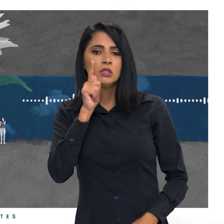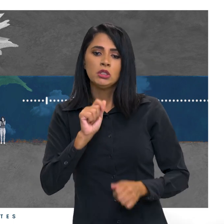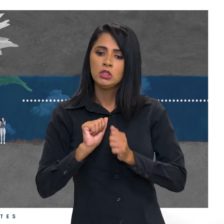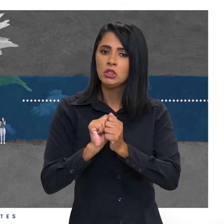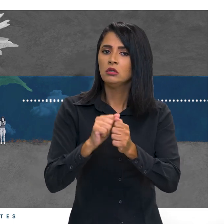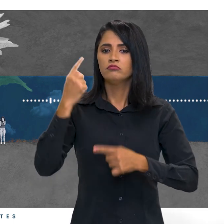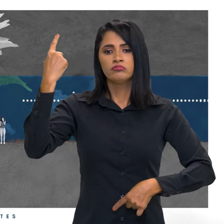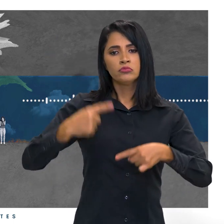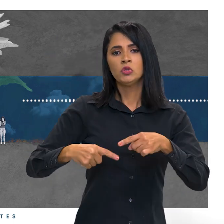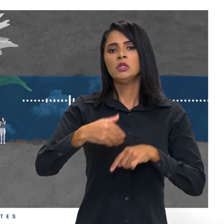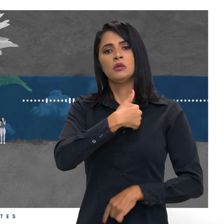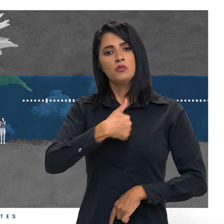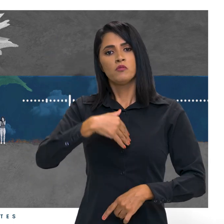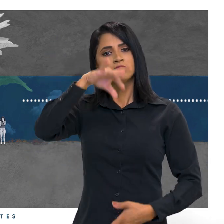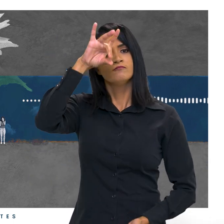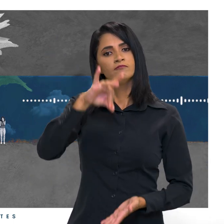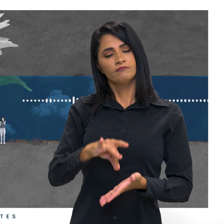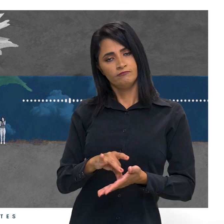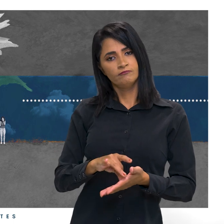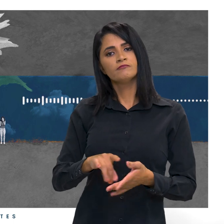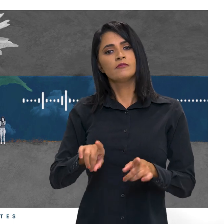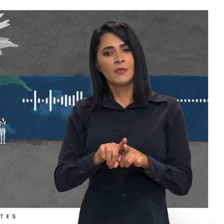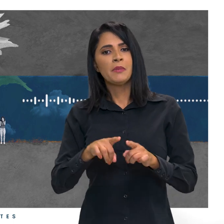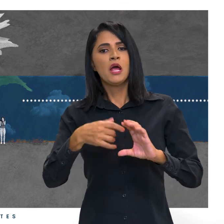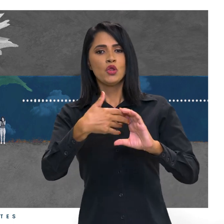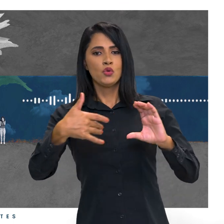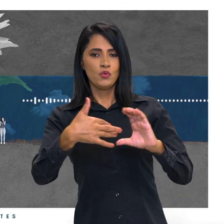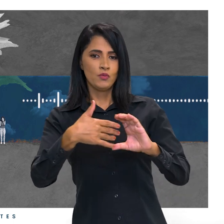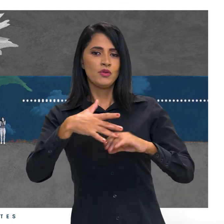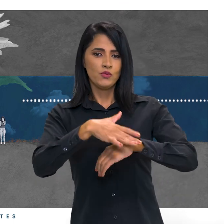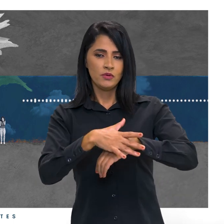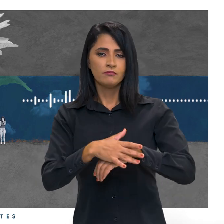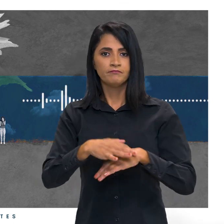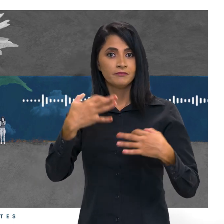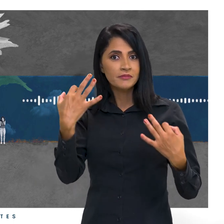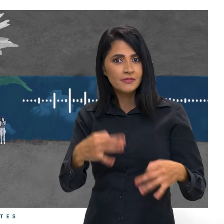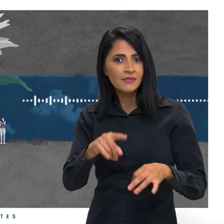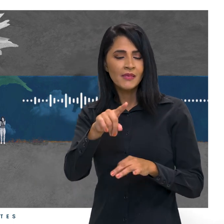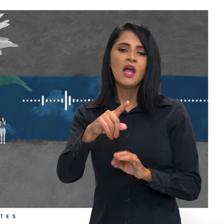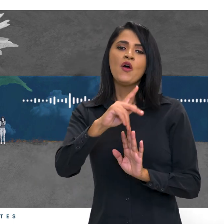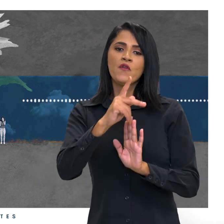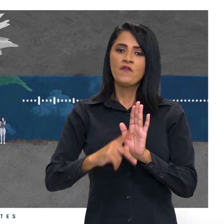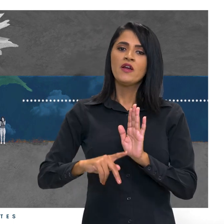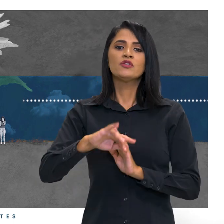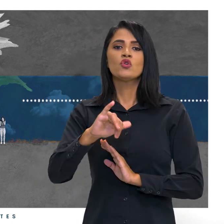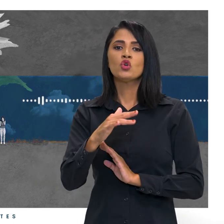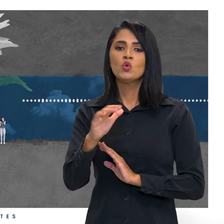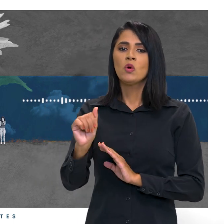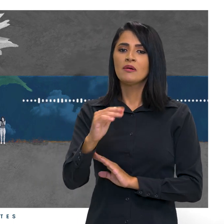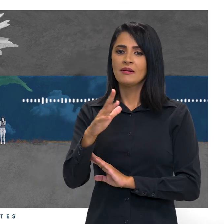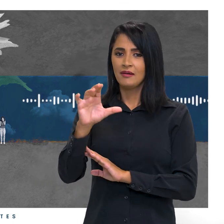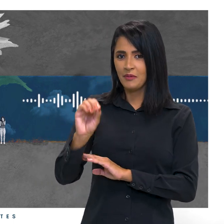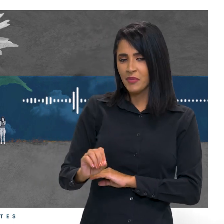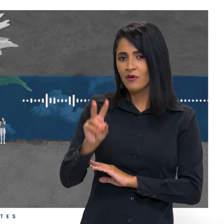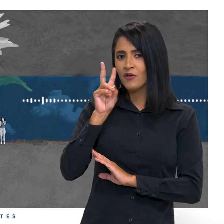públicas mais efetivas para as doenças raras. Pois bem, dos versos de João Cabral de Melo Neto, a gente vai de Paralamas do